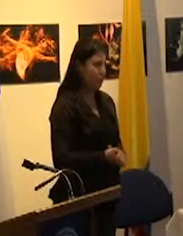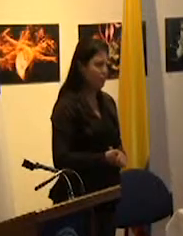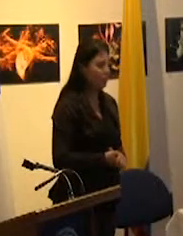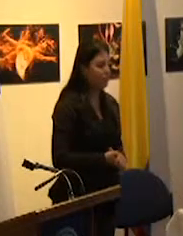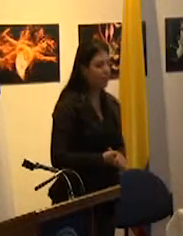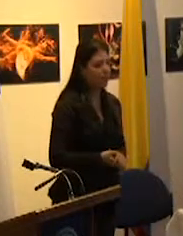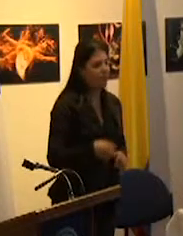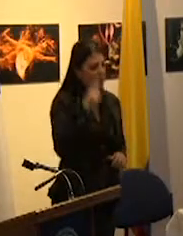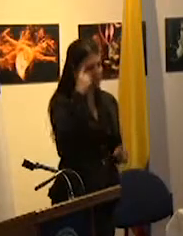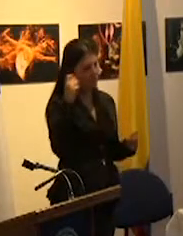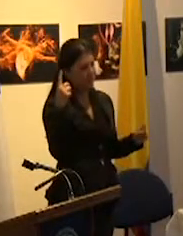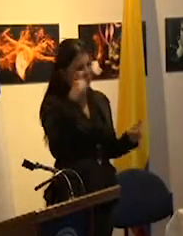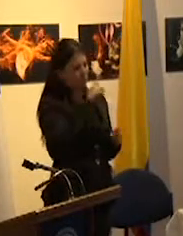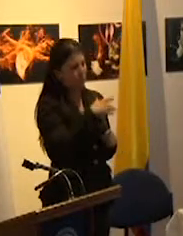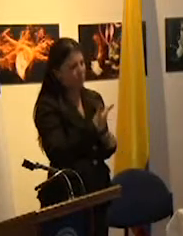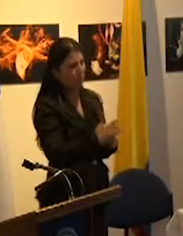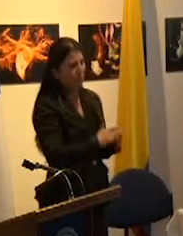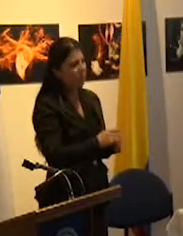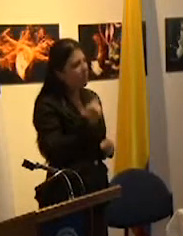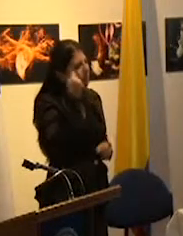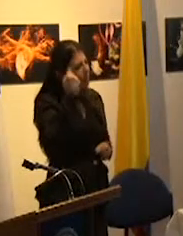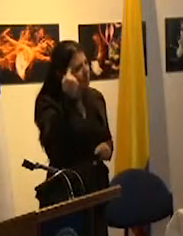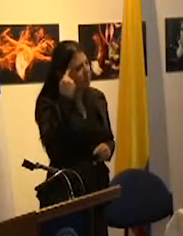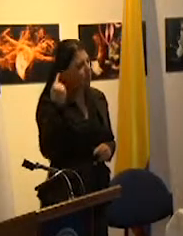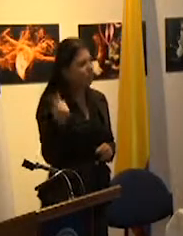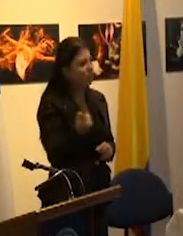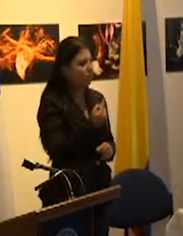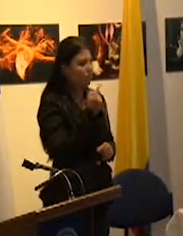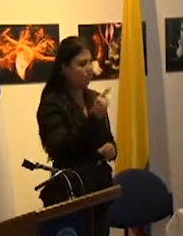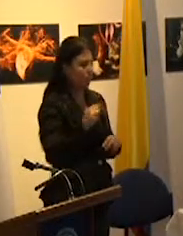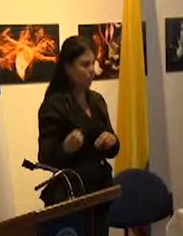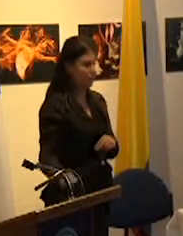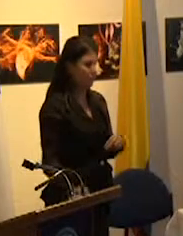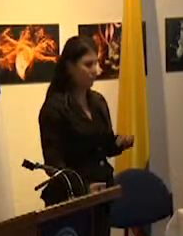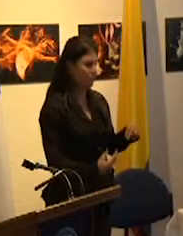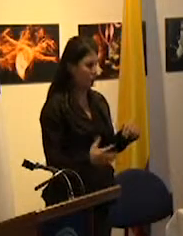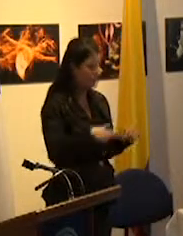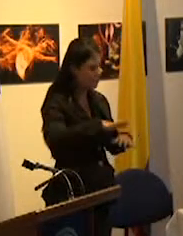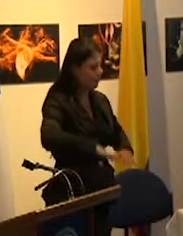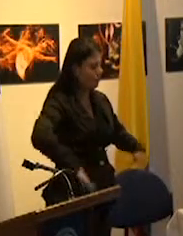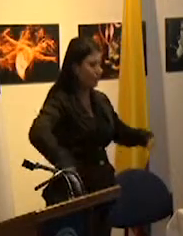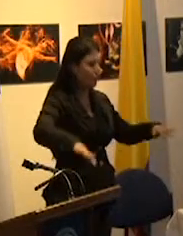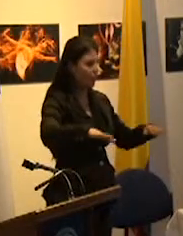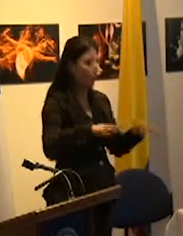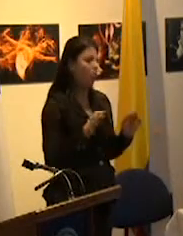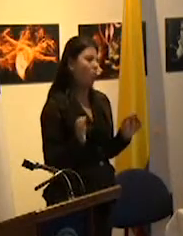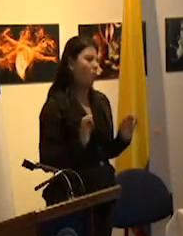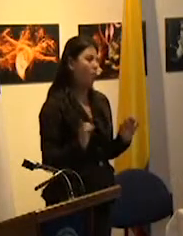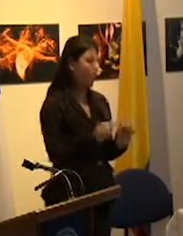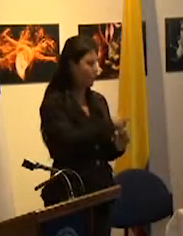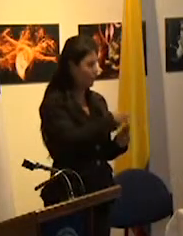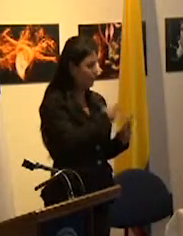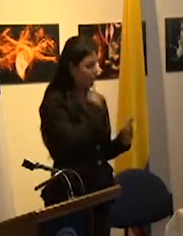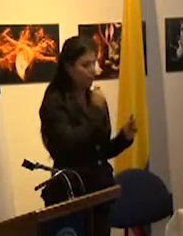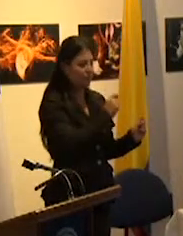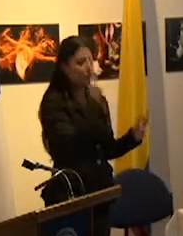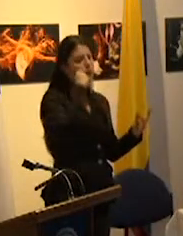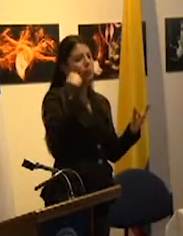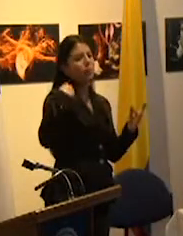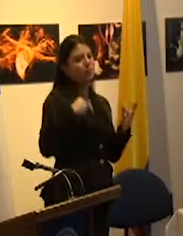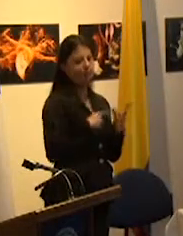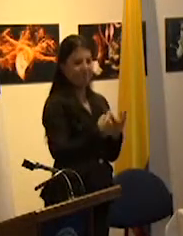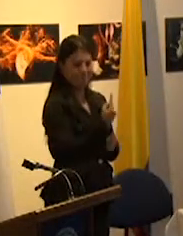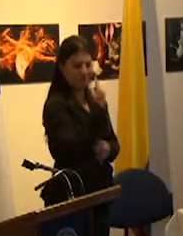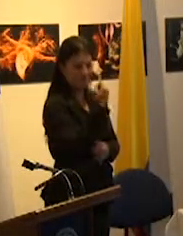un pensamiento sobre lo común en el ámbito escolar o lo que estoy aquí llamando una